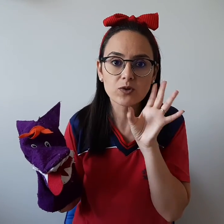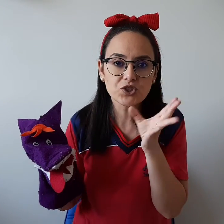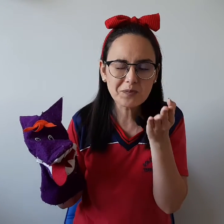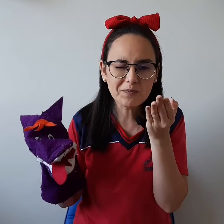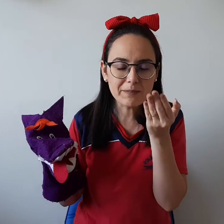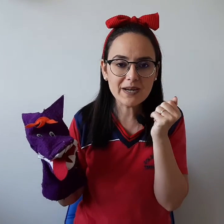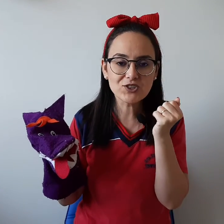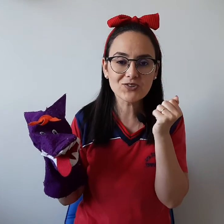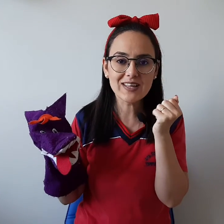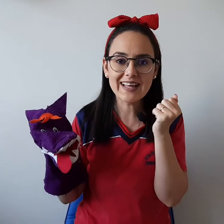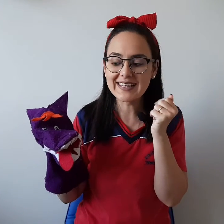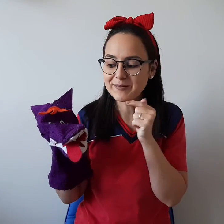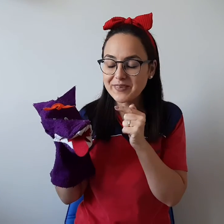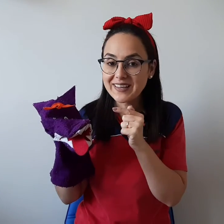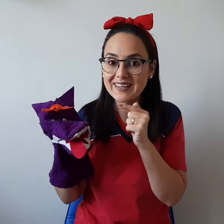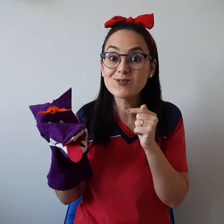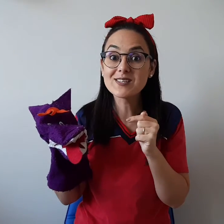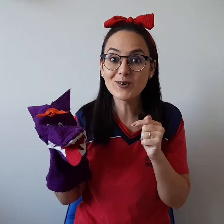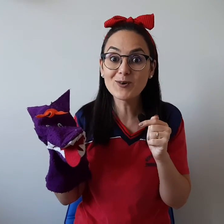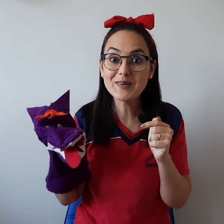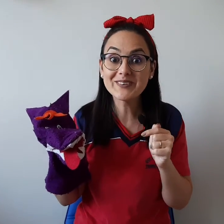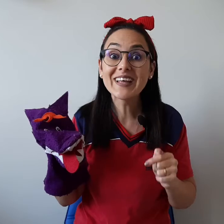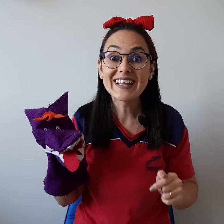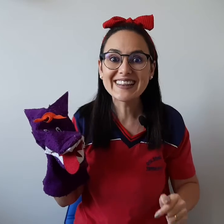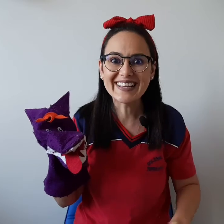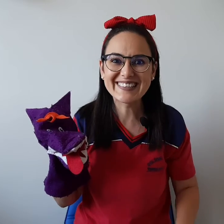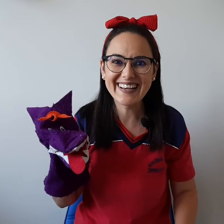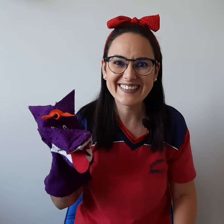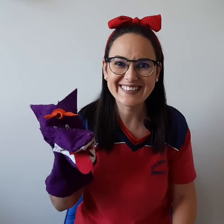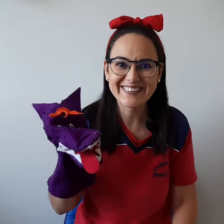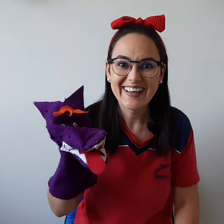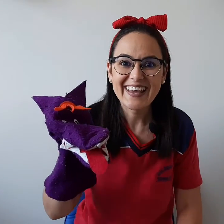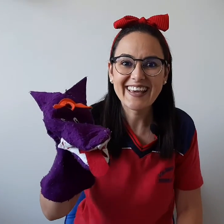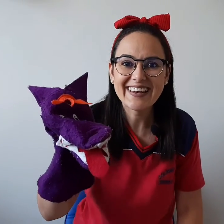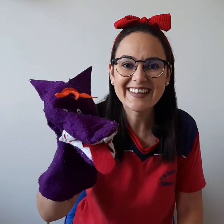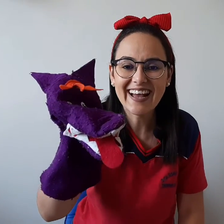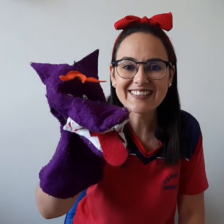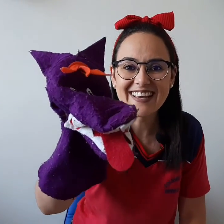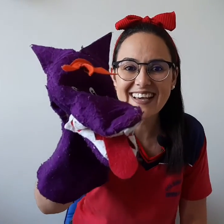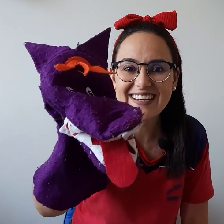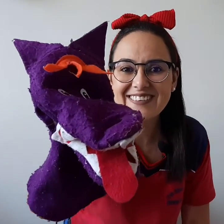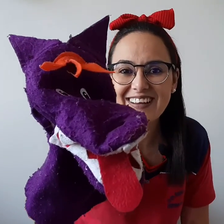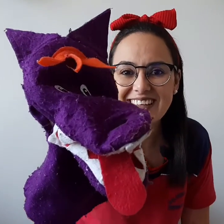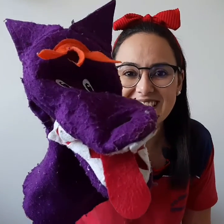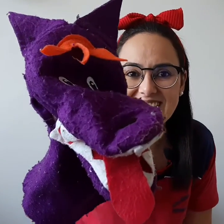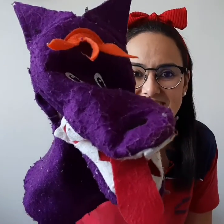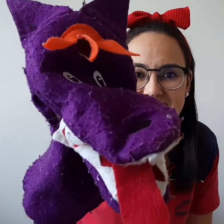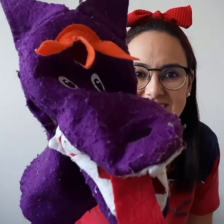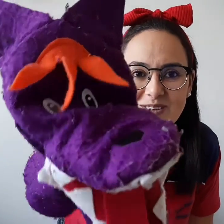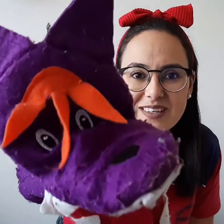com o rostinho bem pertinho da telinha. E o Seu Lobinho está chegando! Ele está chegando! Ele está chegando